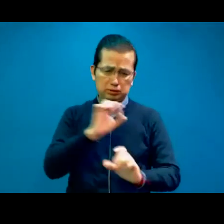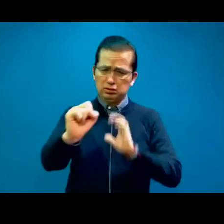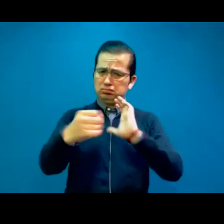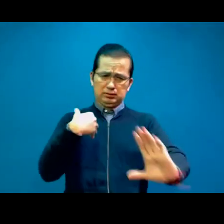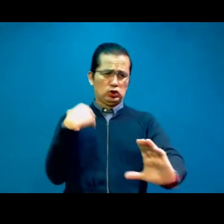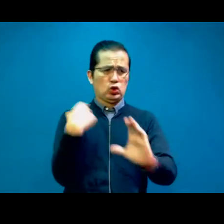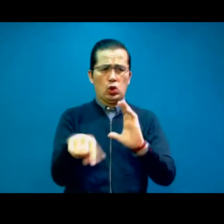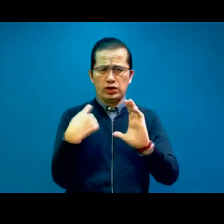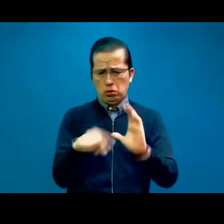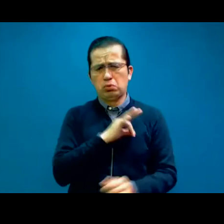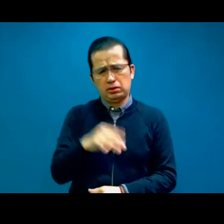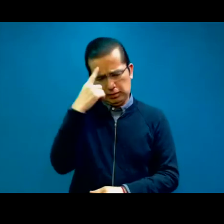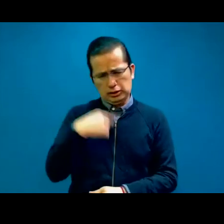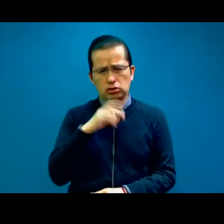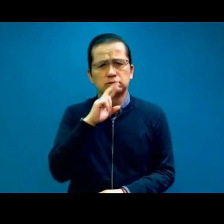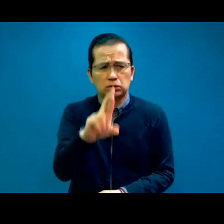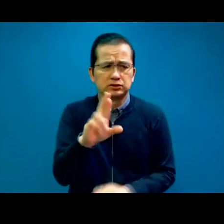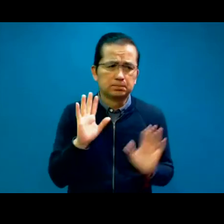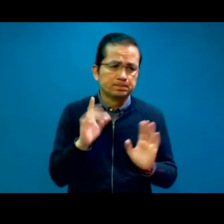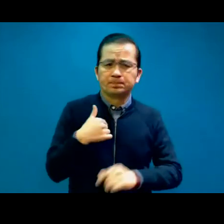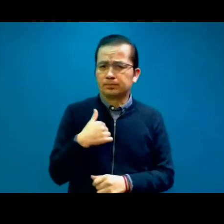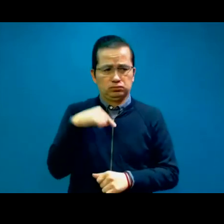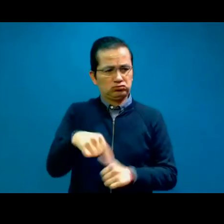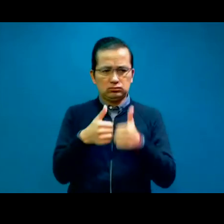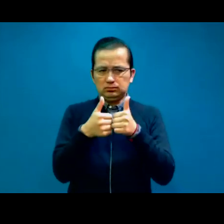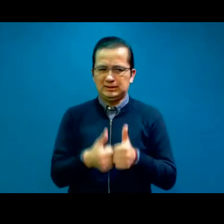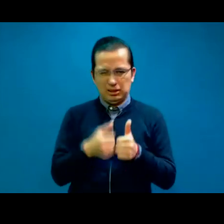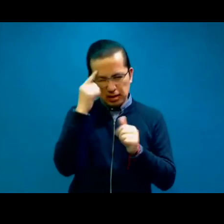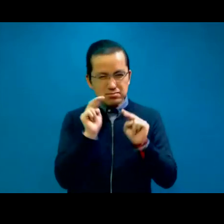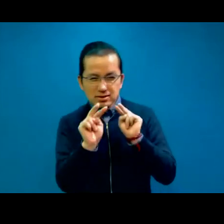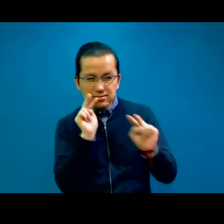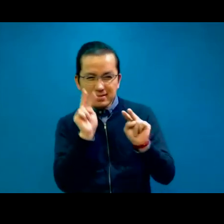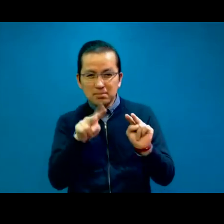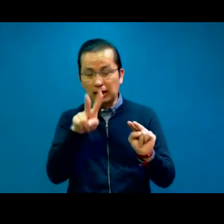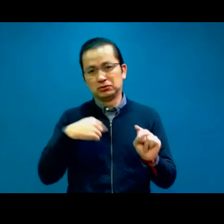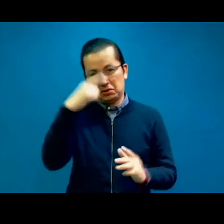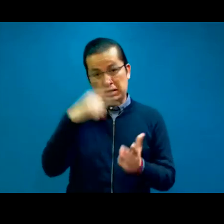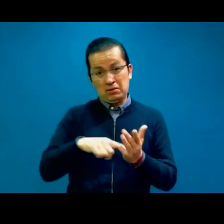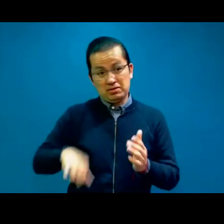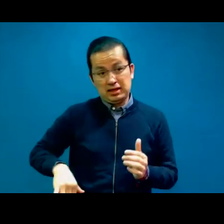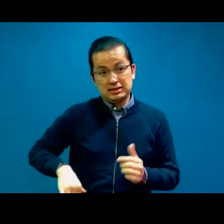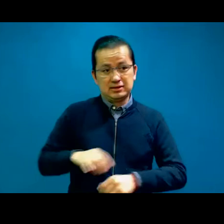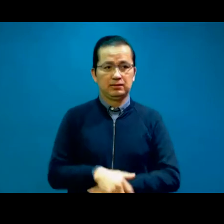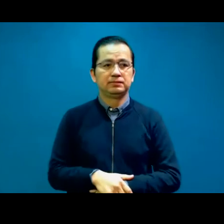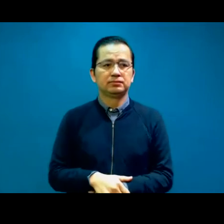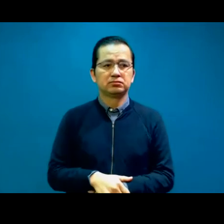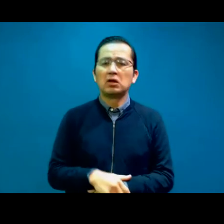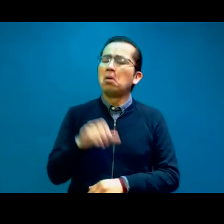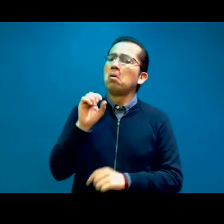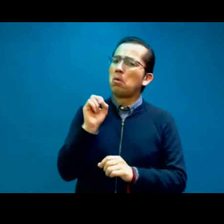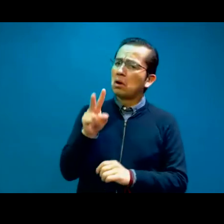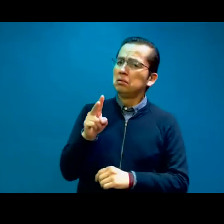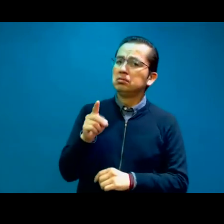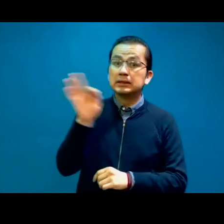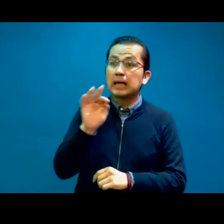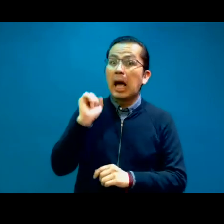aquí todavía porque me parece muy interesante lo que tienen que compartir los otros colegas. Me parece maravilloso. Quien quiera hacerte preguntas, te las pueden hacer directamente o nos